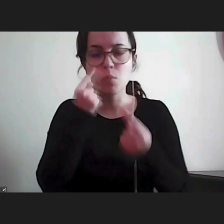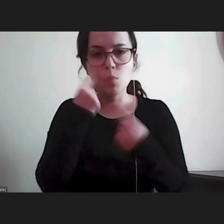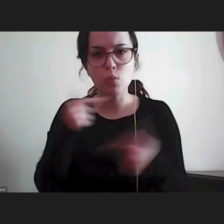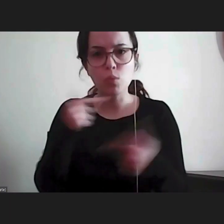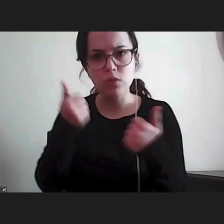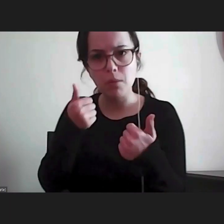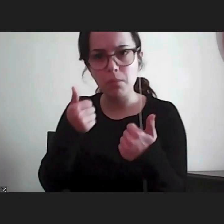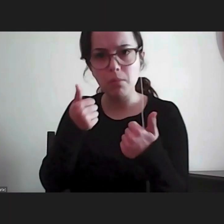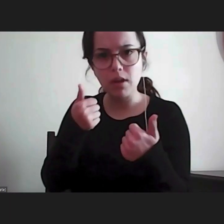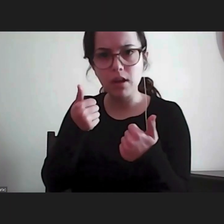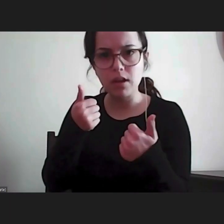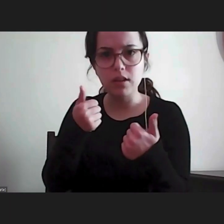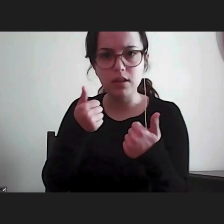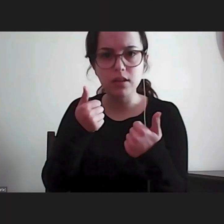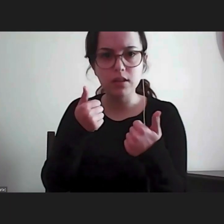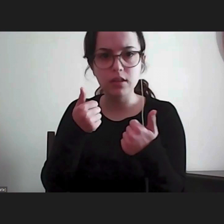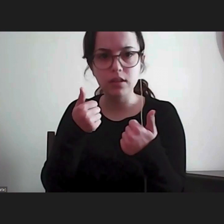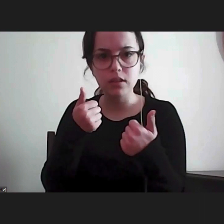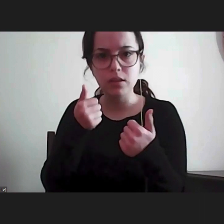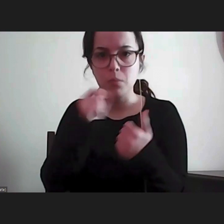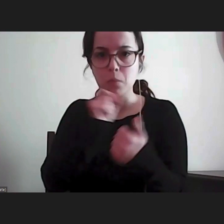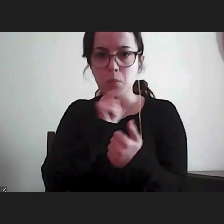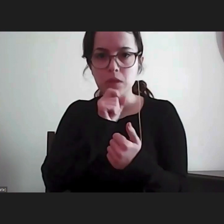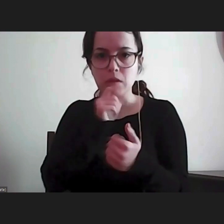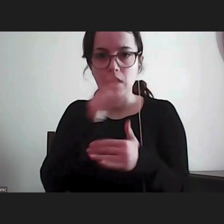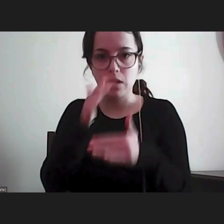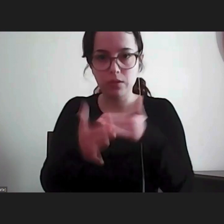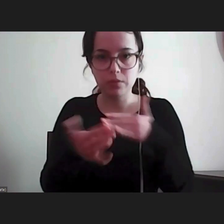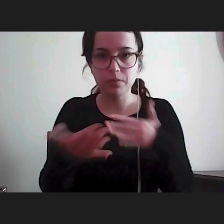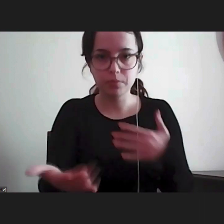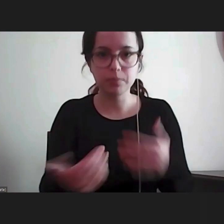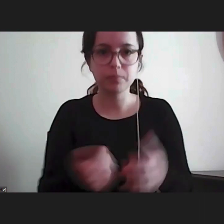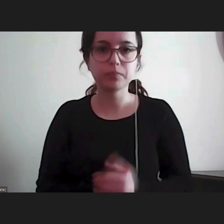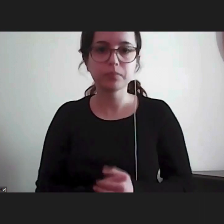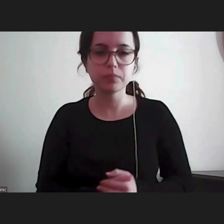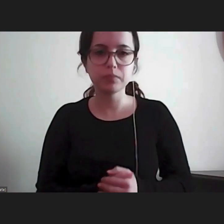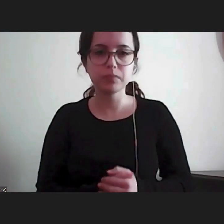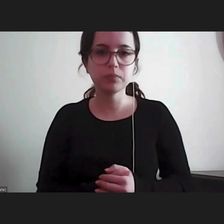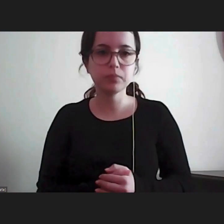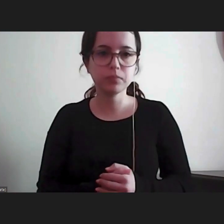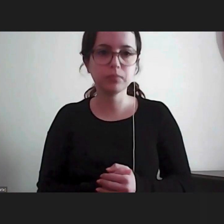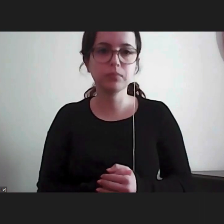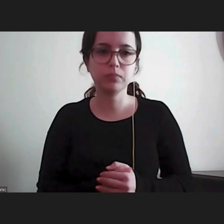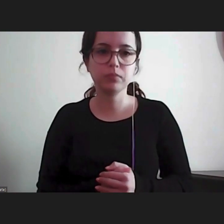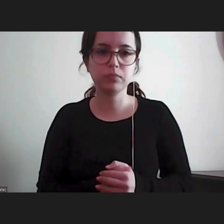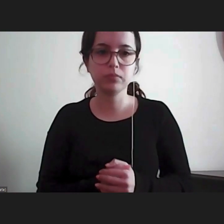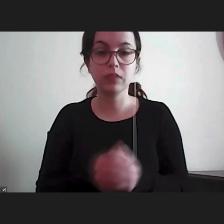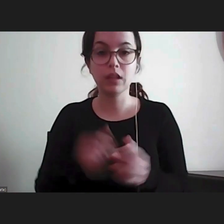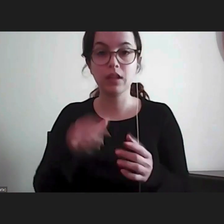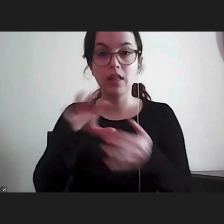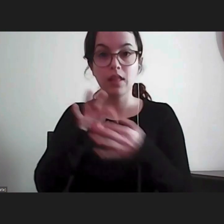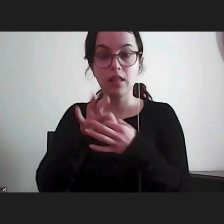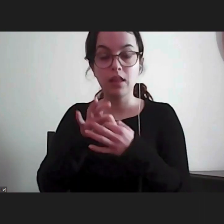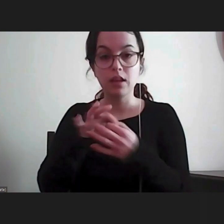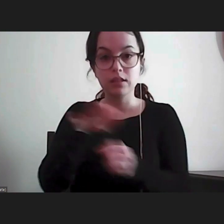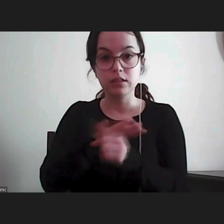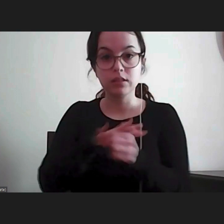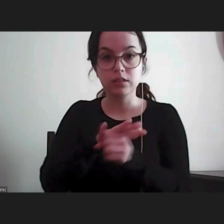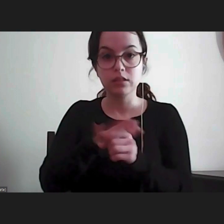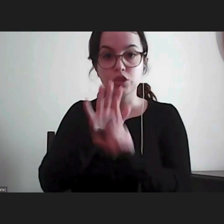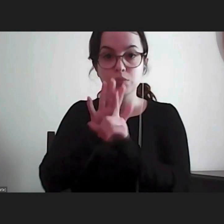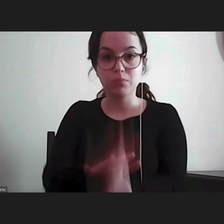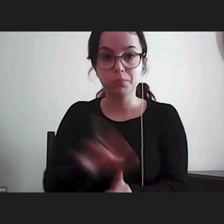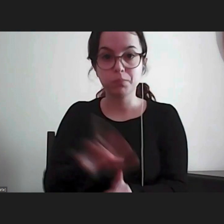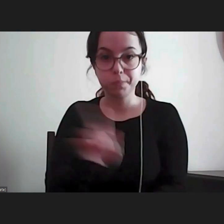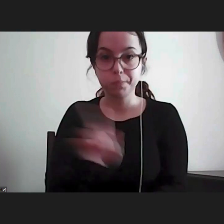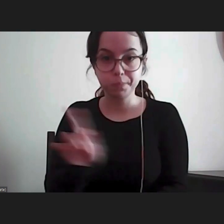desta desta possibilidade então quanto à questão da não discriminação é